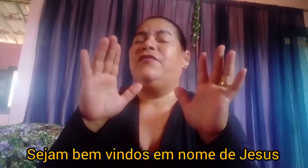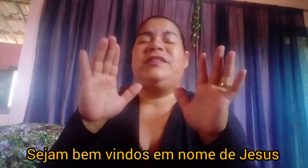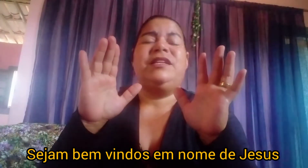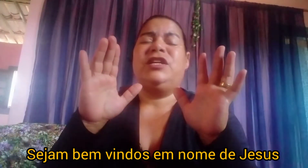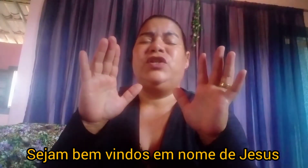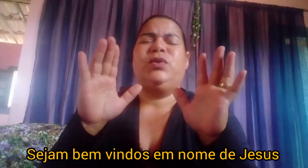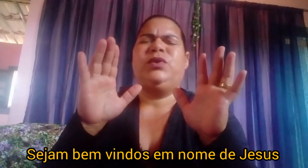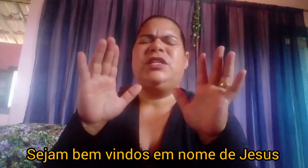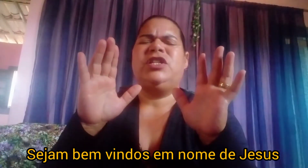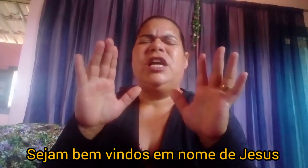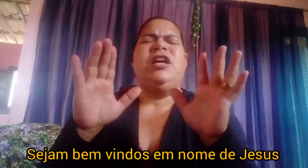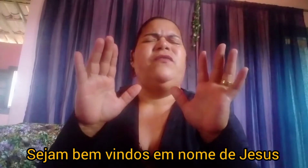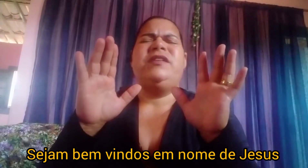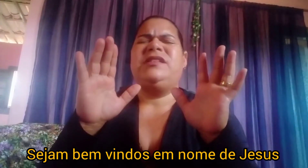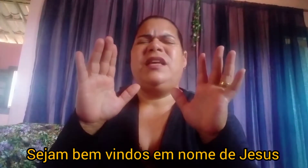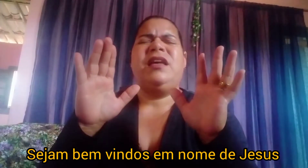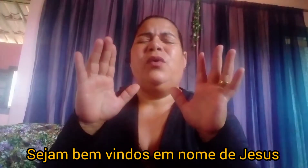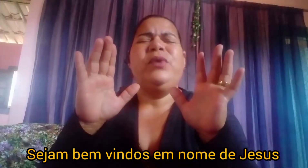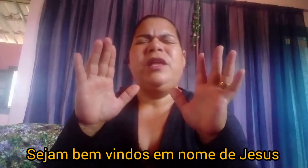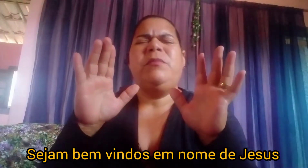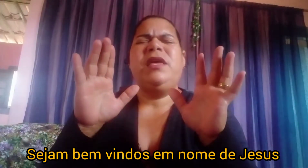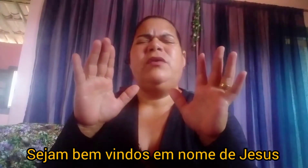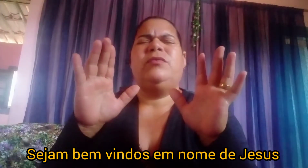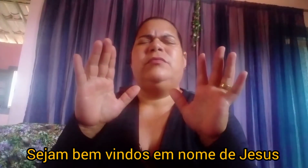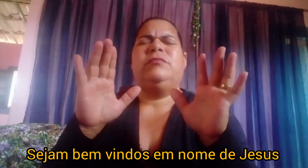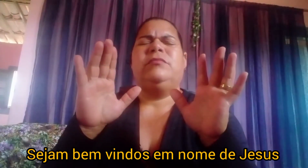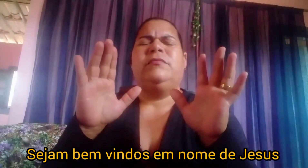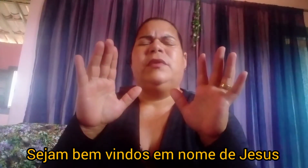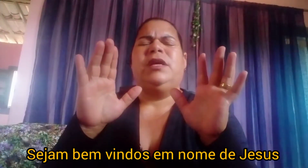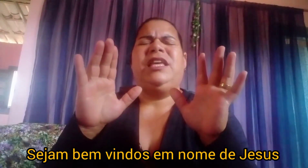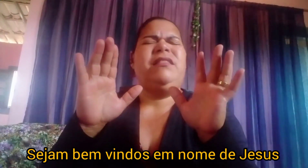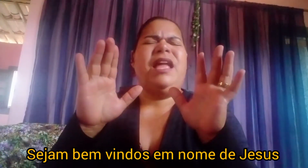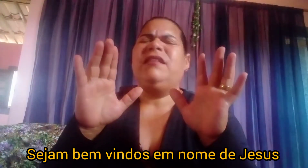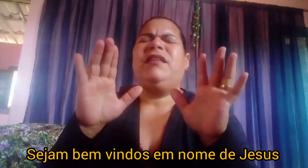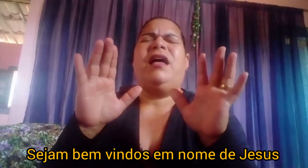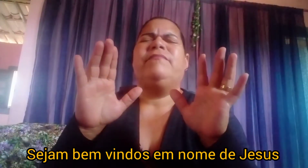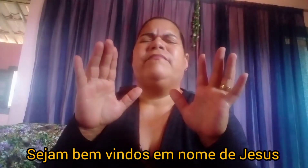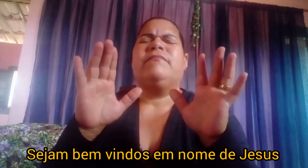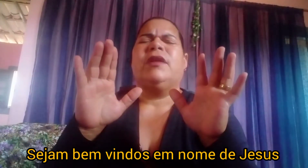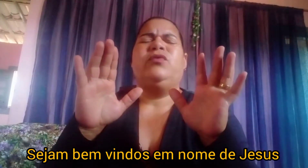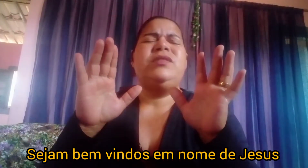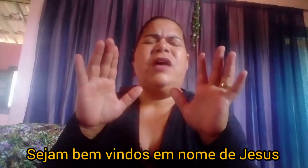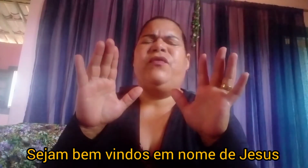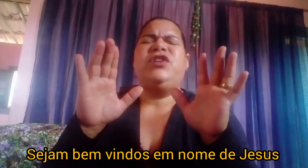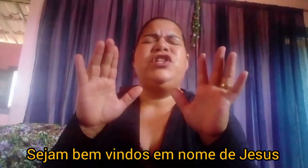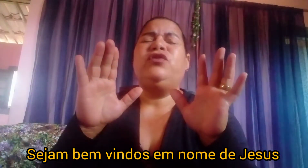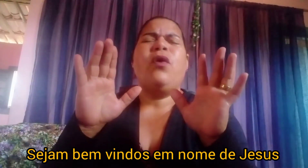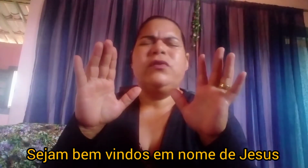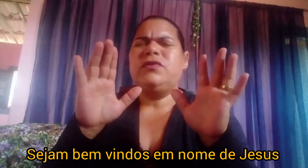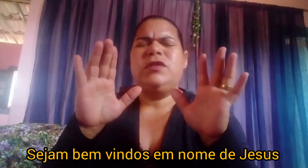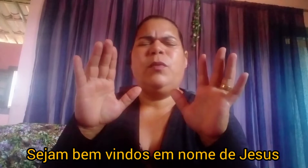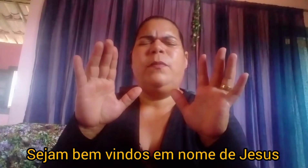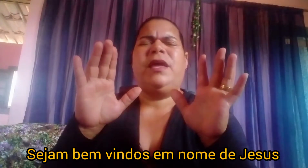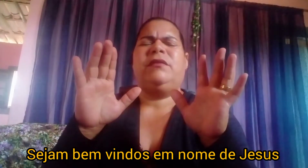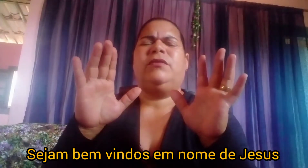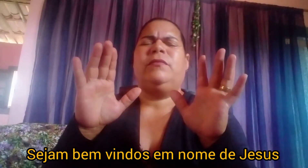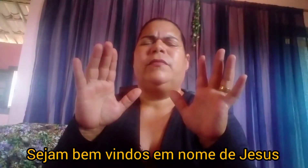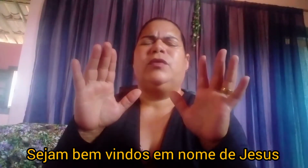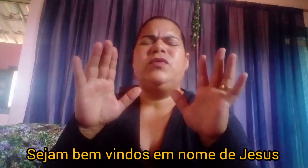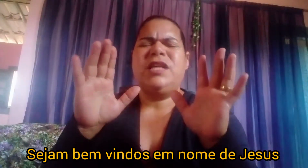vencer as lutas, vencer o inimigo, que tenta nos afligir todos os momentos. Nos